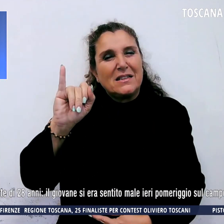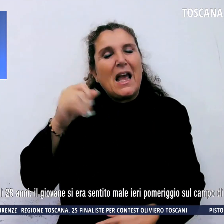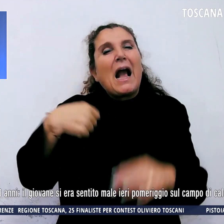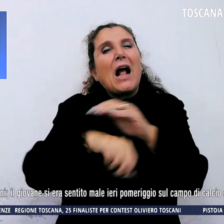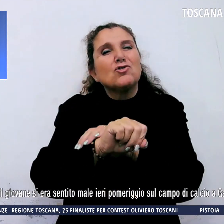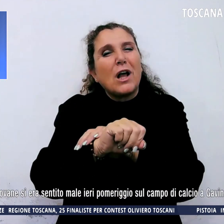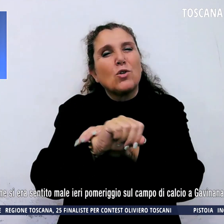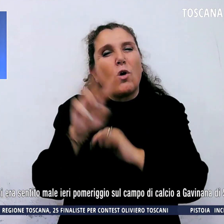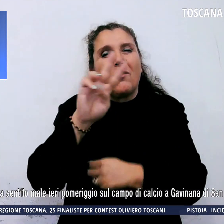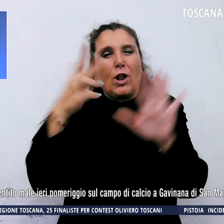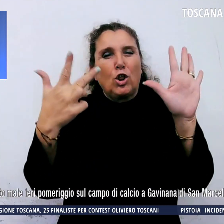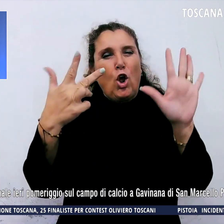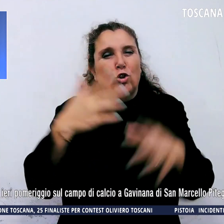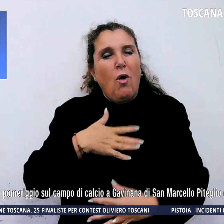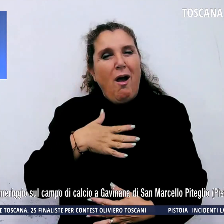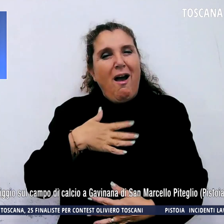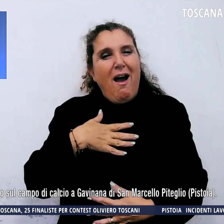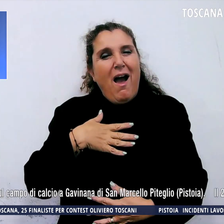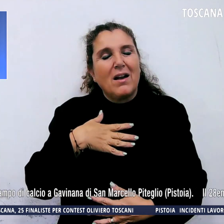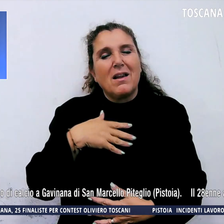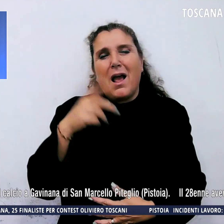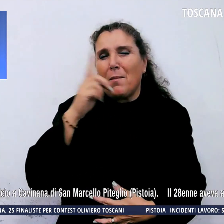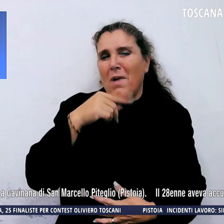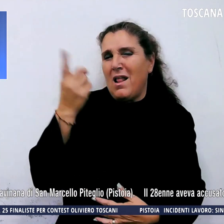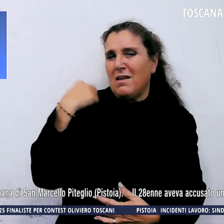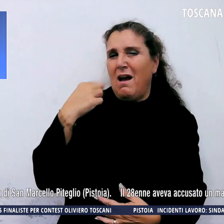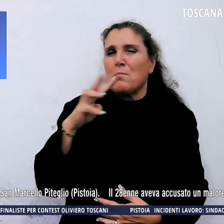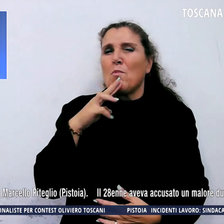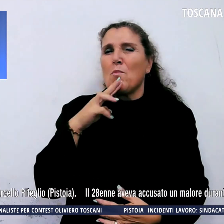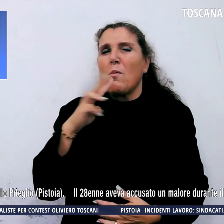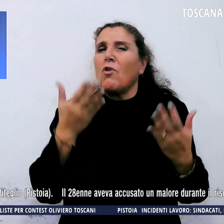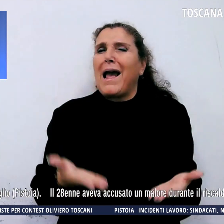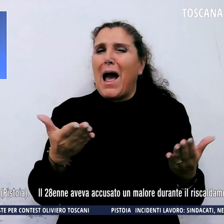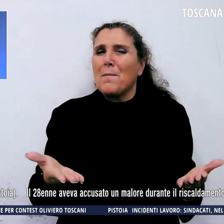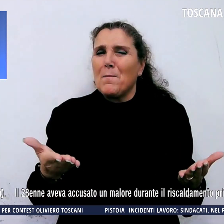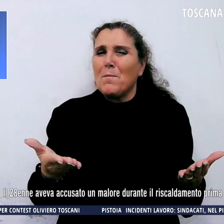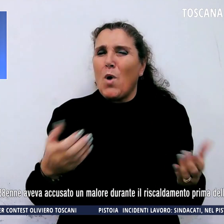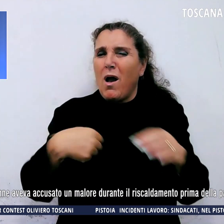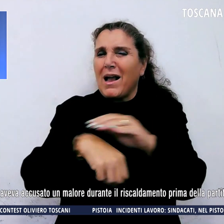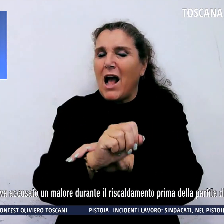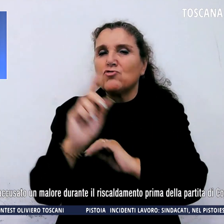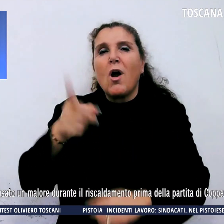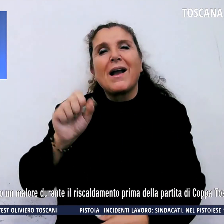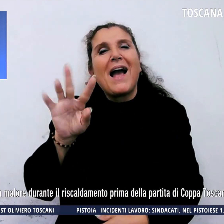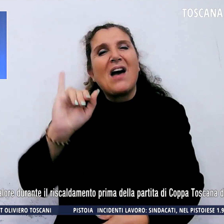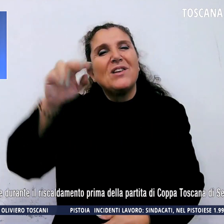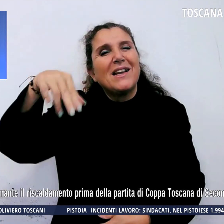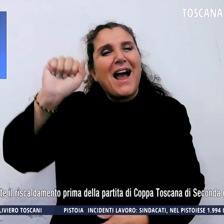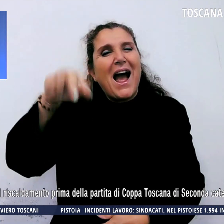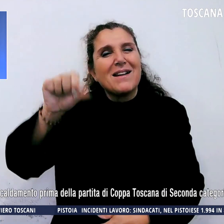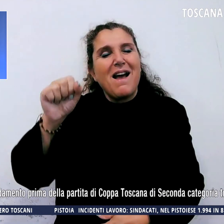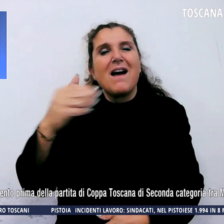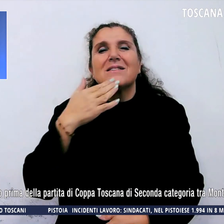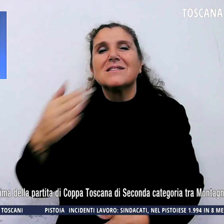anni. Il giovane si era sentito male ieri pomeriggio sul campo di calcio a Gavinana di San Marceglio Piteglio, siamo